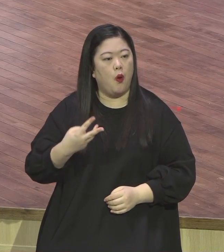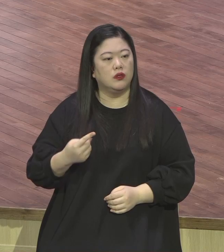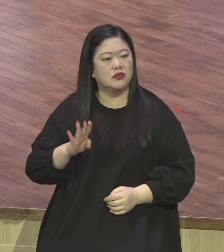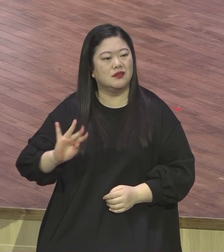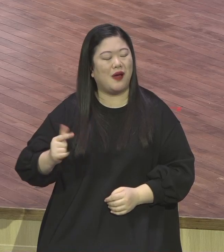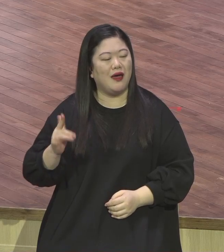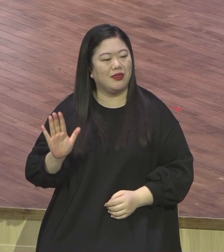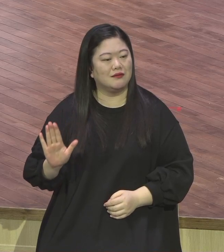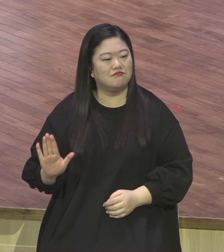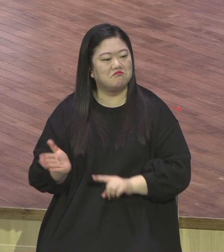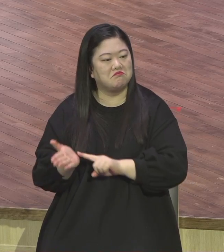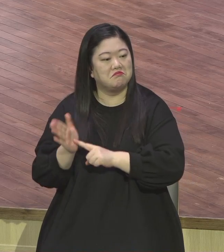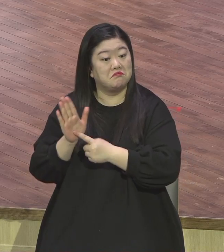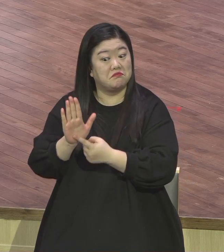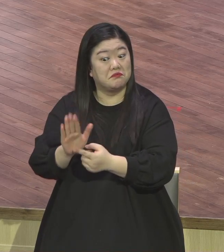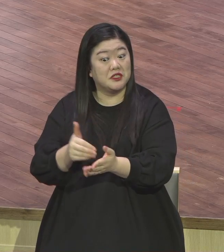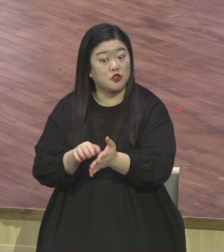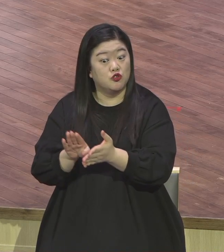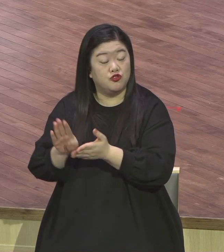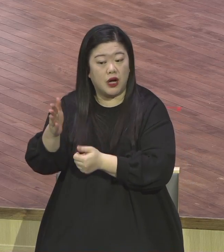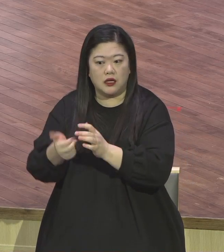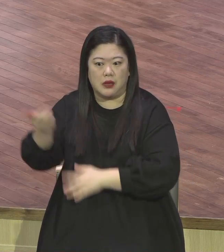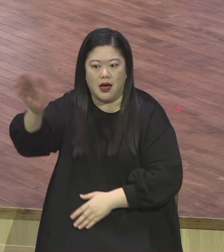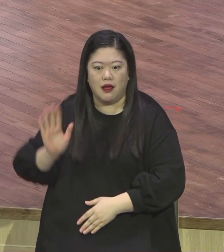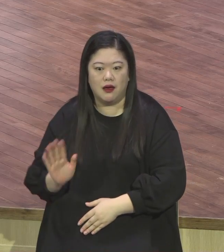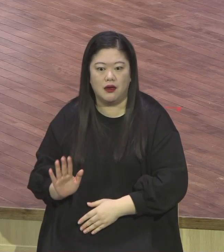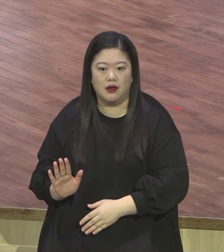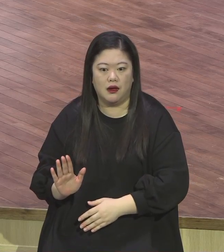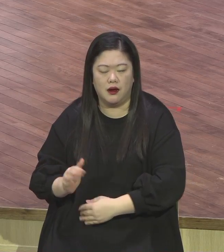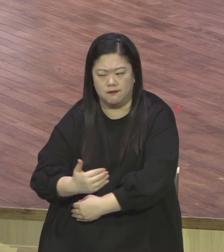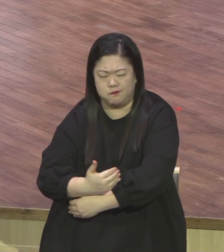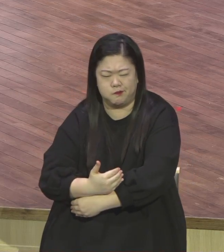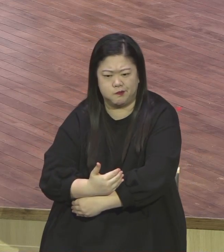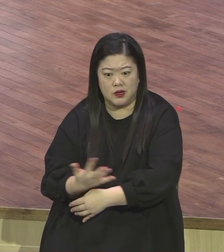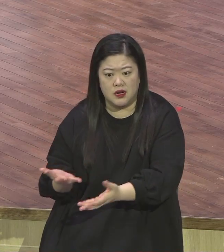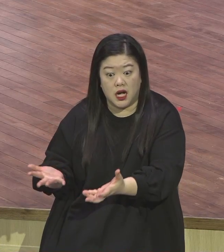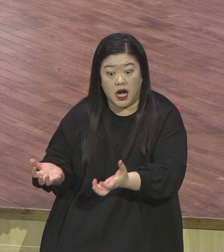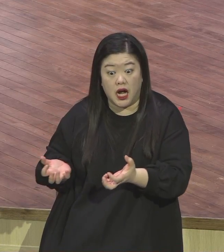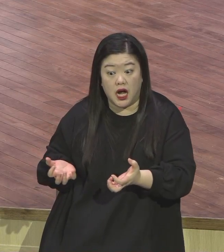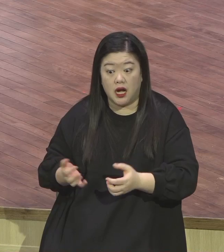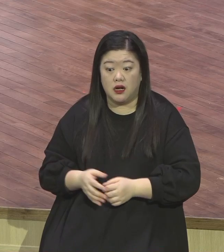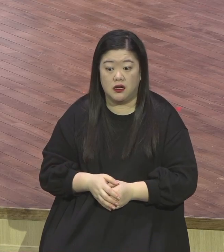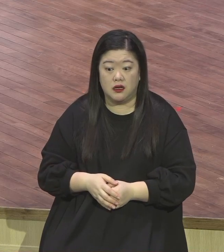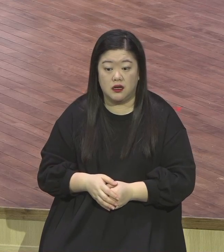우선시했다 그래서 예수님이 너의 전통으로 하나님의 말씀을 피하는 도다